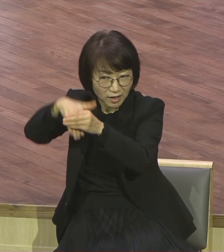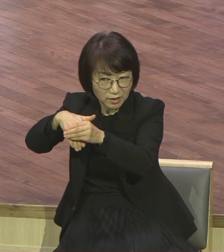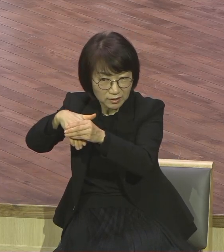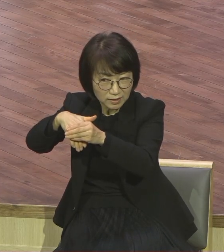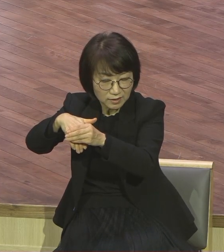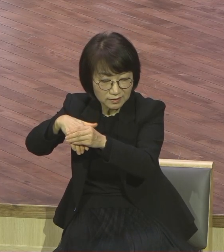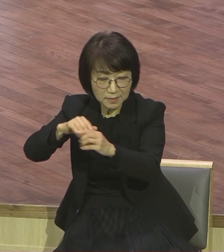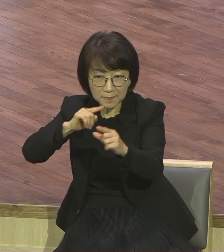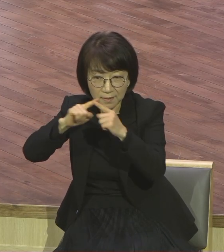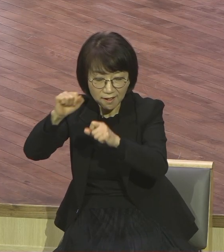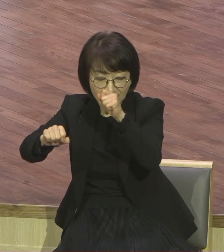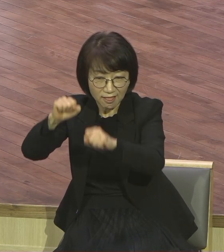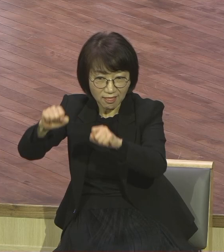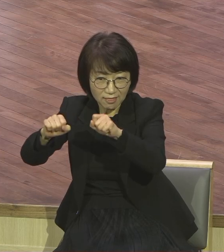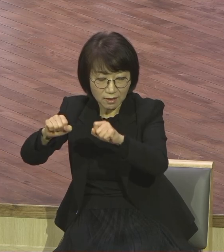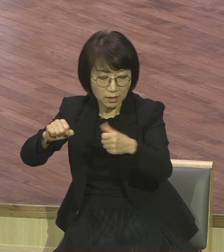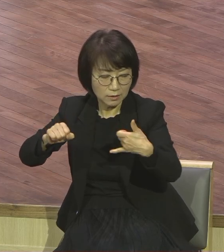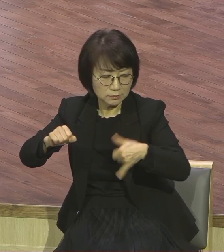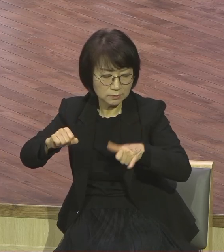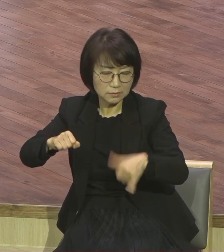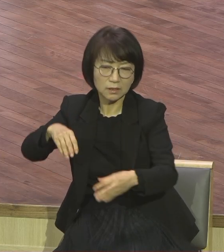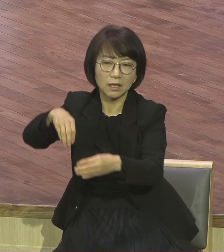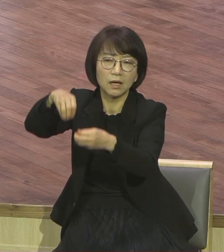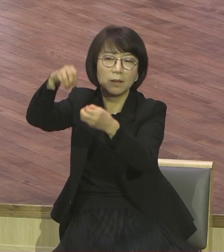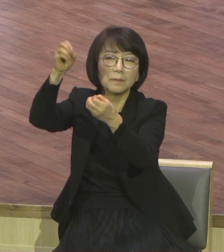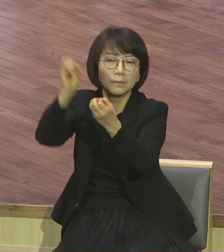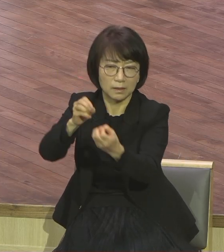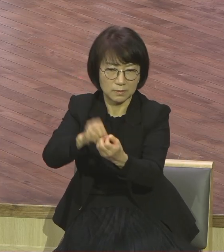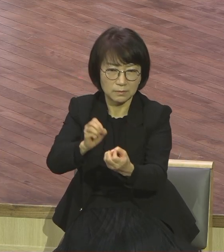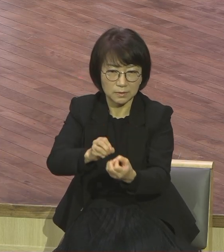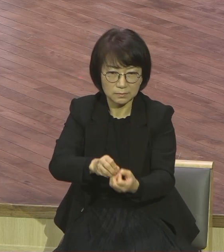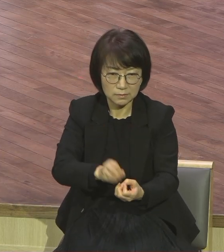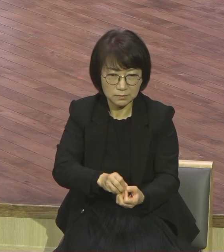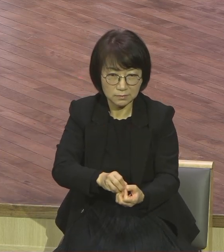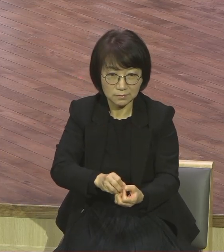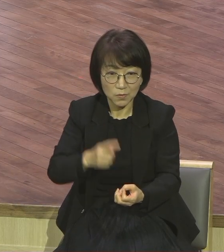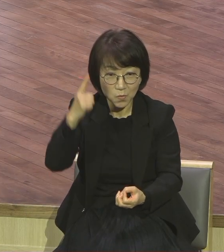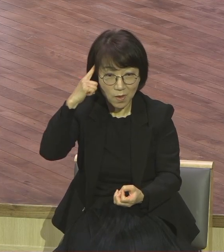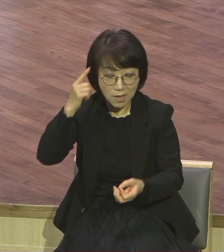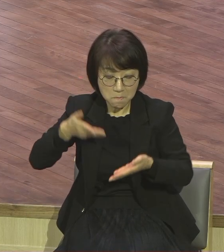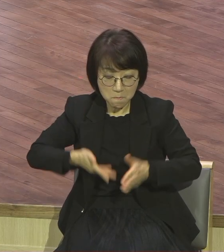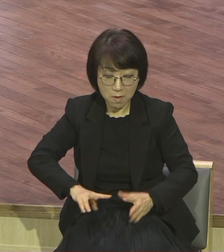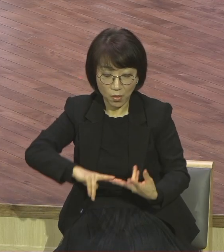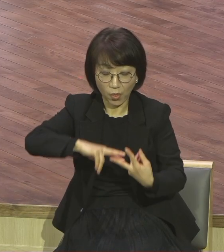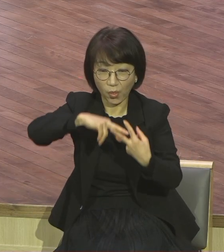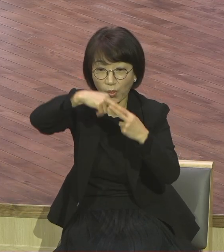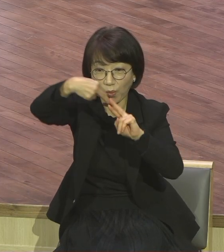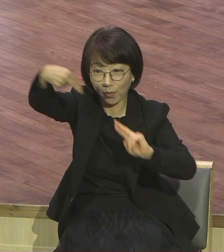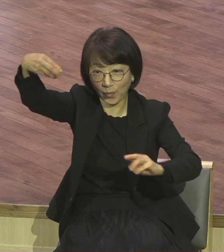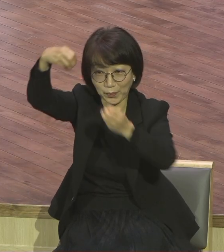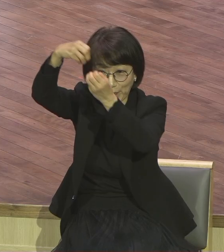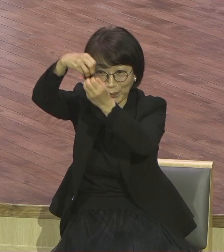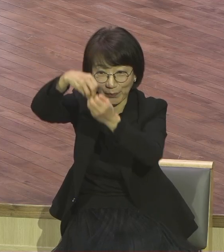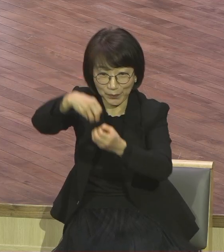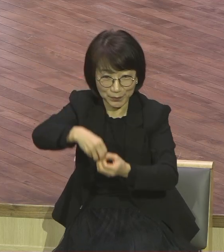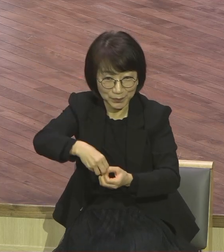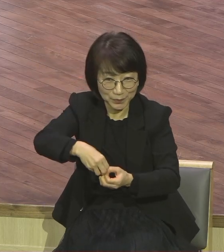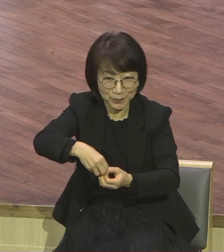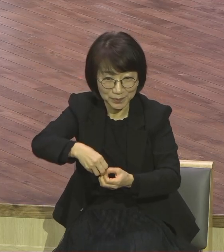부모의 그대로 행동 DNA 타고 나섰으니까 그대로 갑니다. 저를 위로돼서